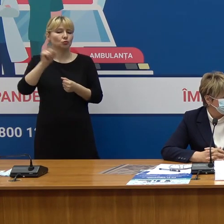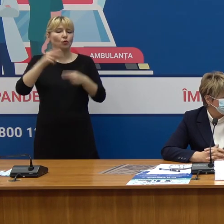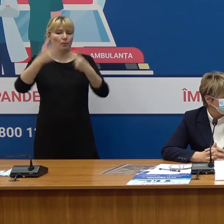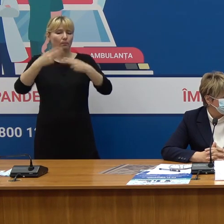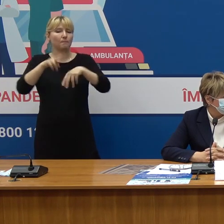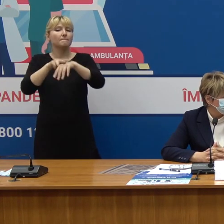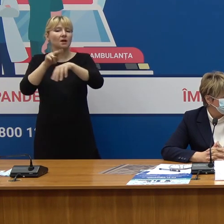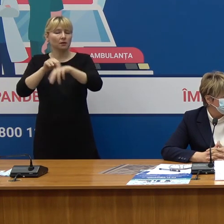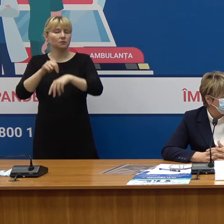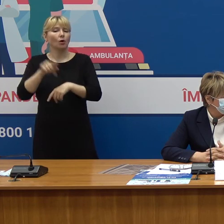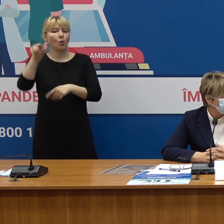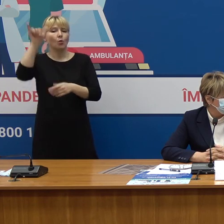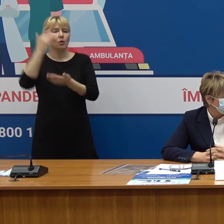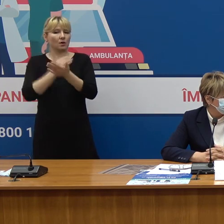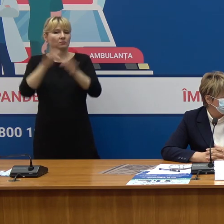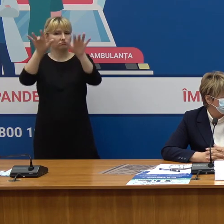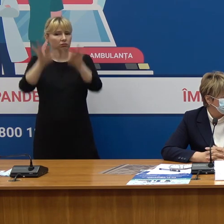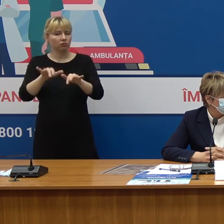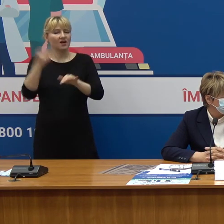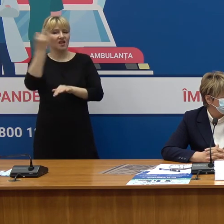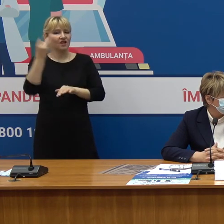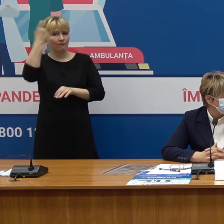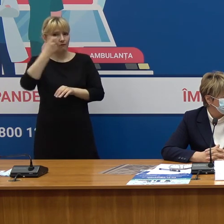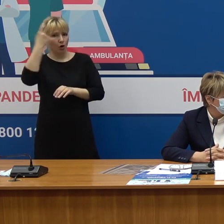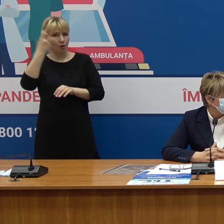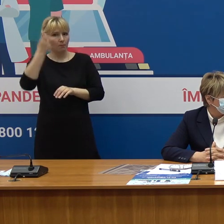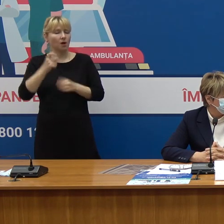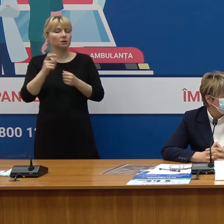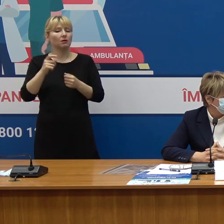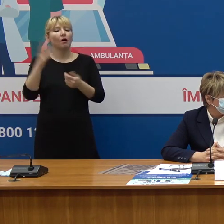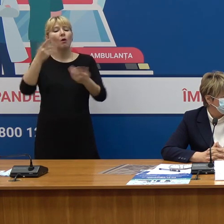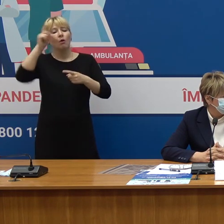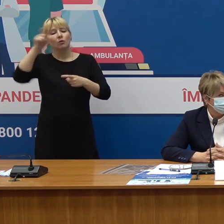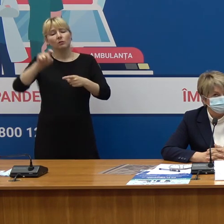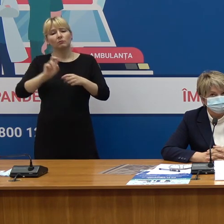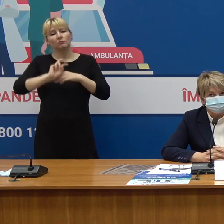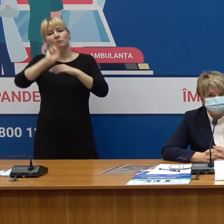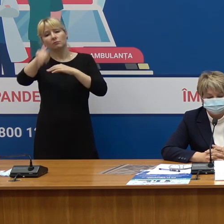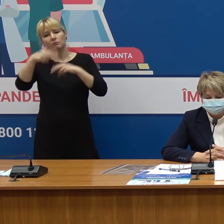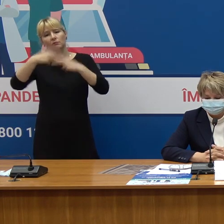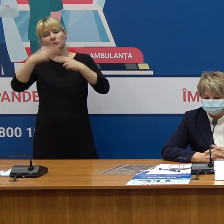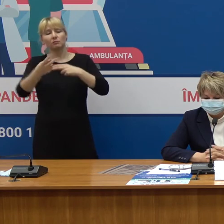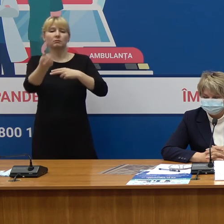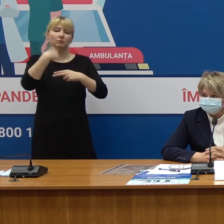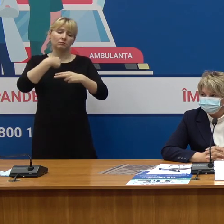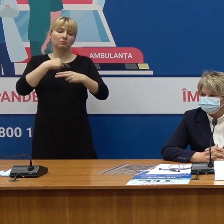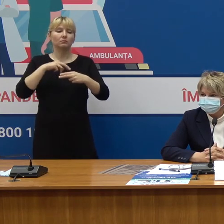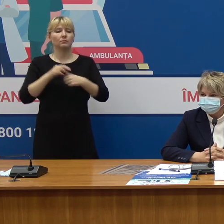Frontieră are un sistem informațional În care sunt înregistrate persoanele care traversează frontiera